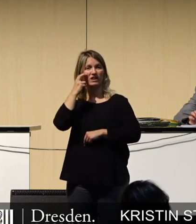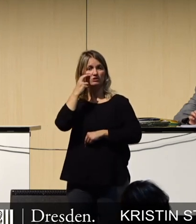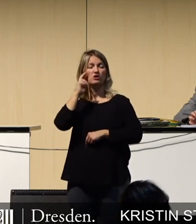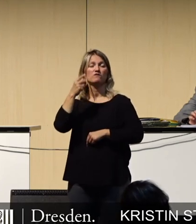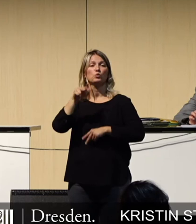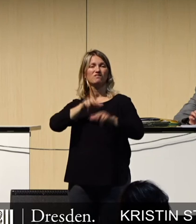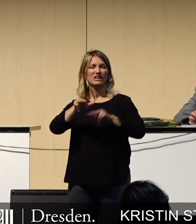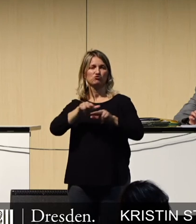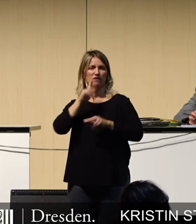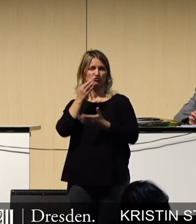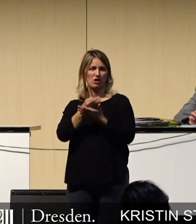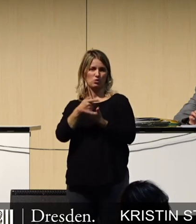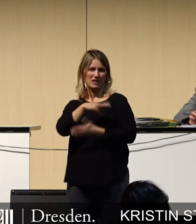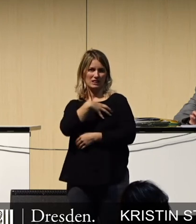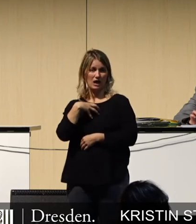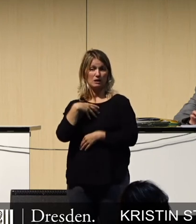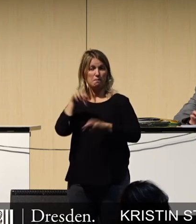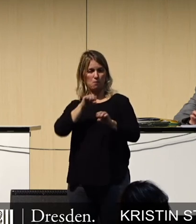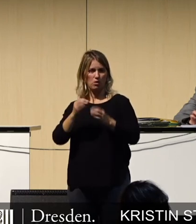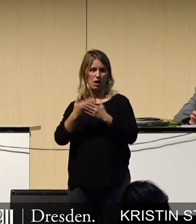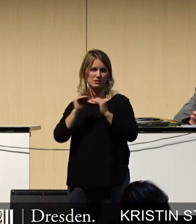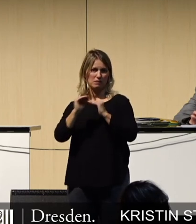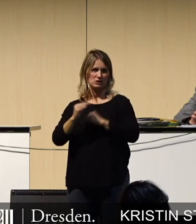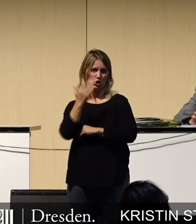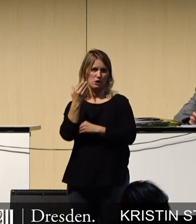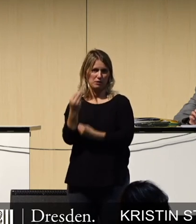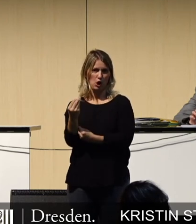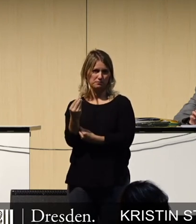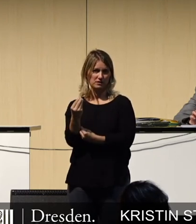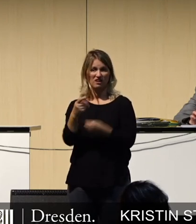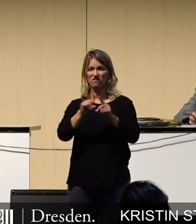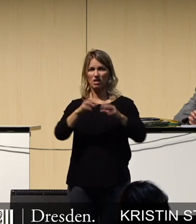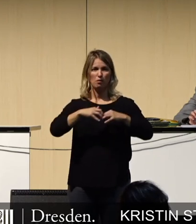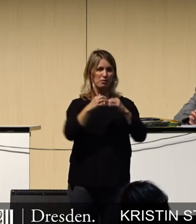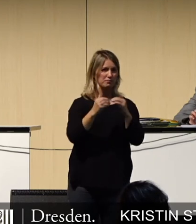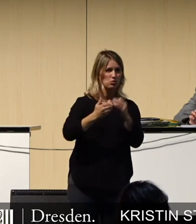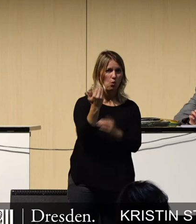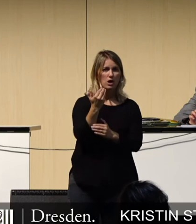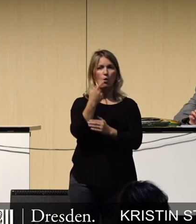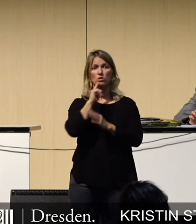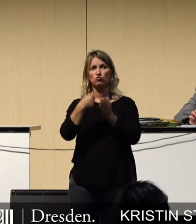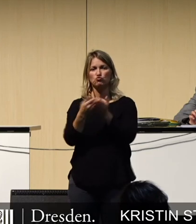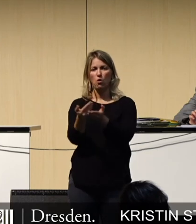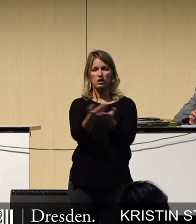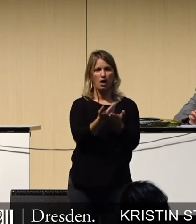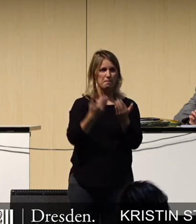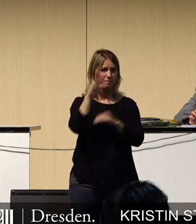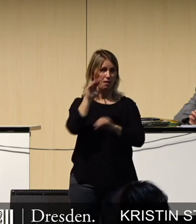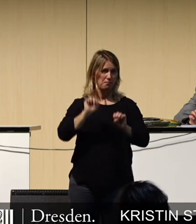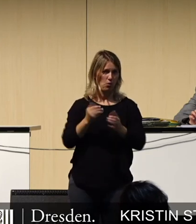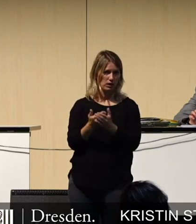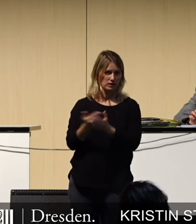sein und somit neue Arbeitsplätze schaffen, neue Firmengründungen und auch höhere Steuereinnahmen generieren.